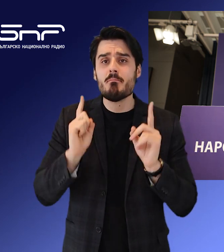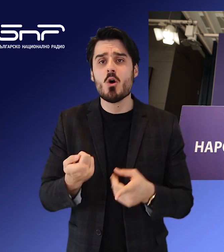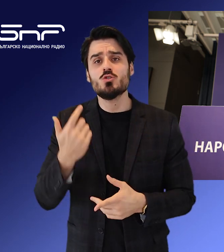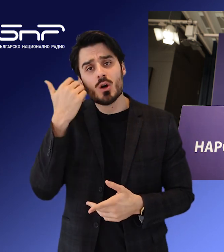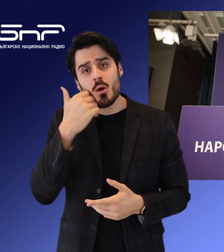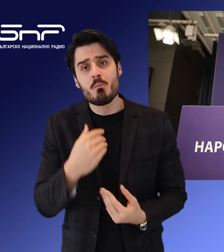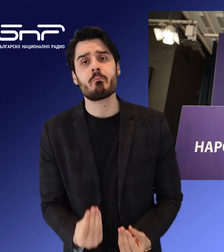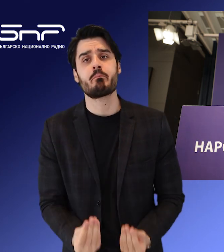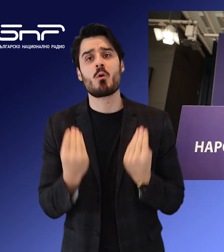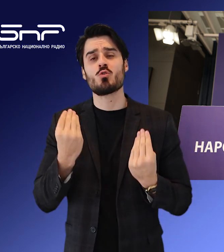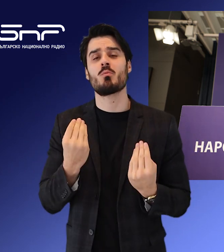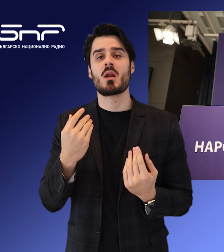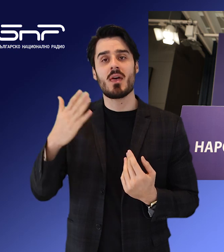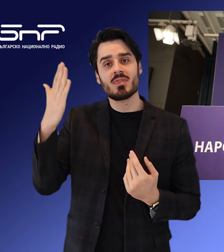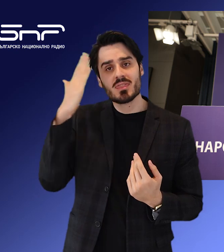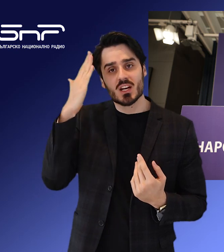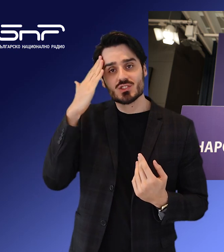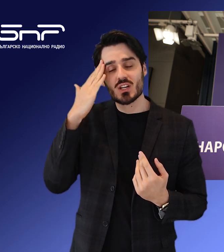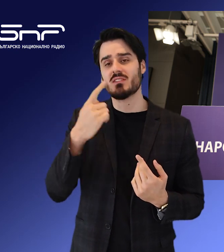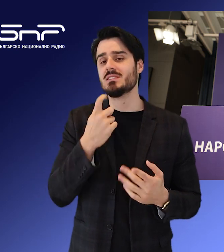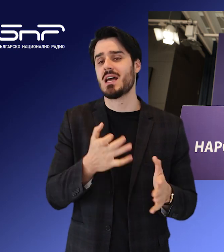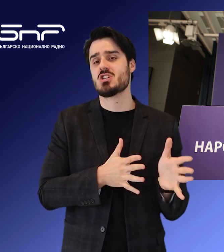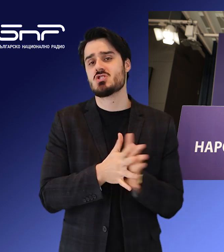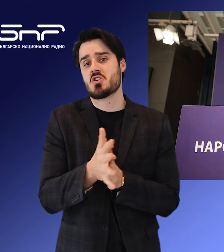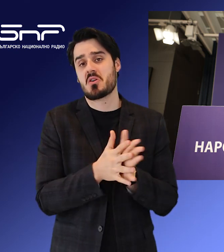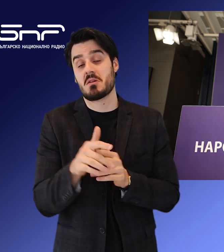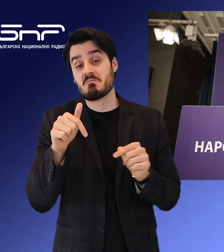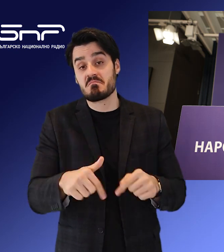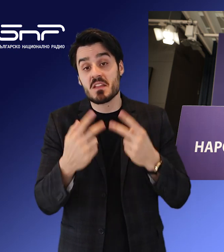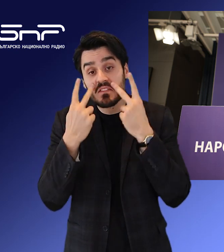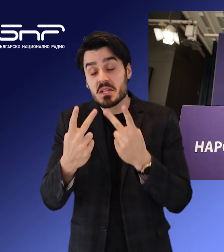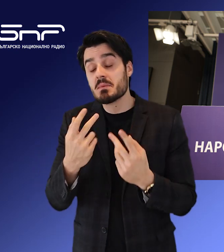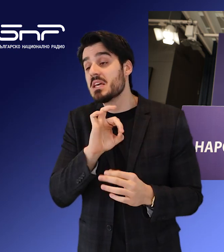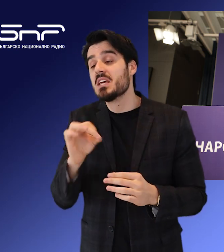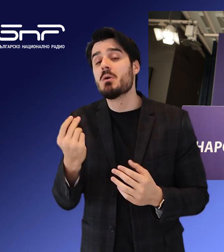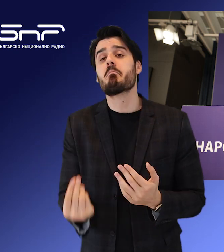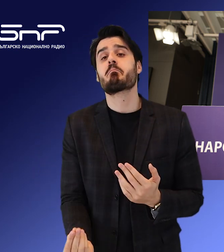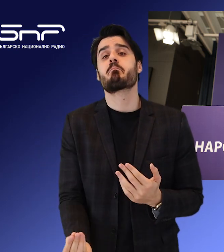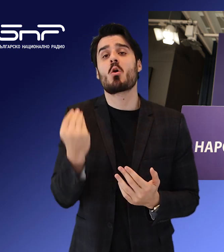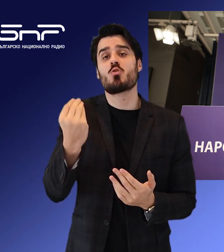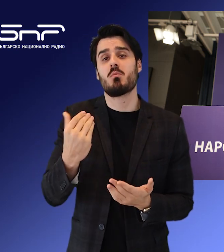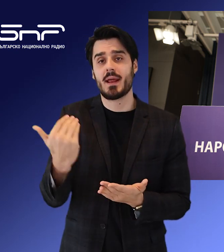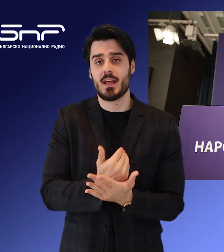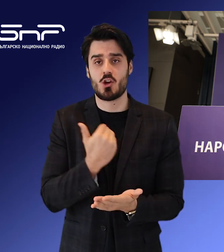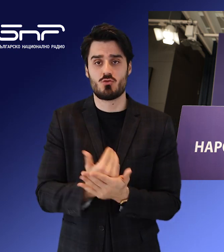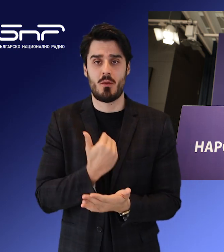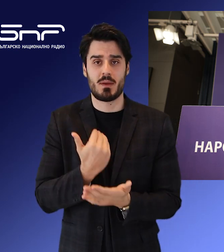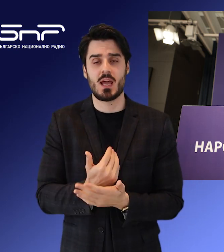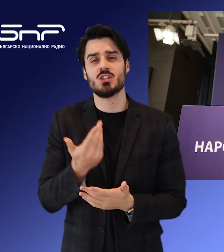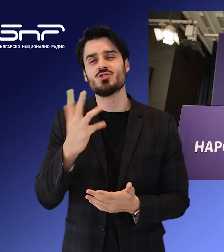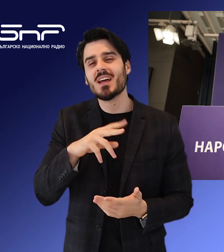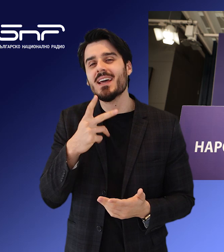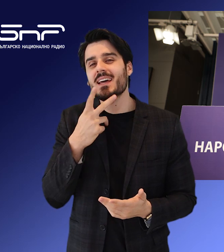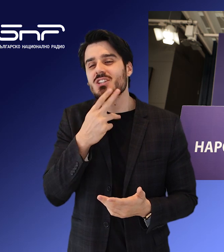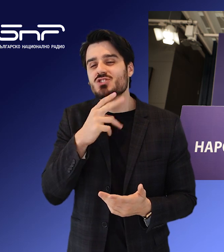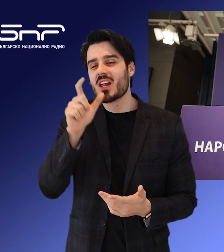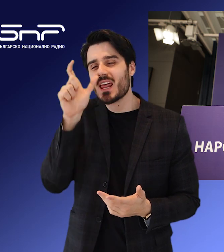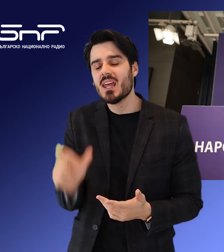по-добра социална държава за хората. Искаме да видим стабилна економика. За това ще гласува и родения в Кърджали Юсуф Абди,